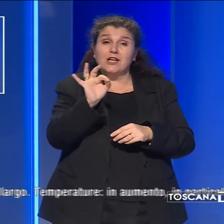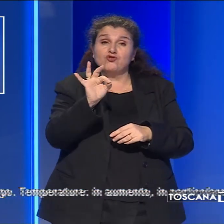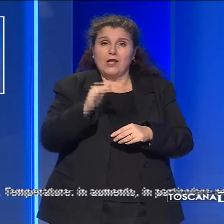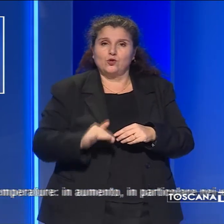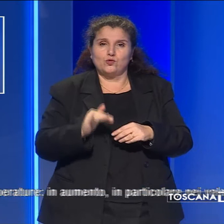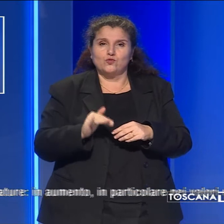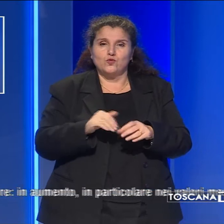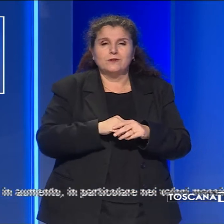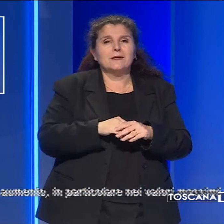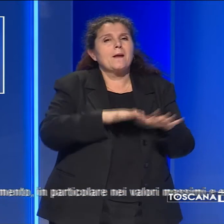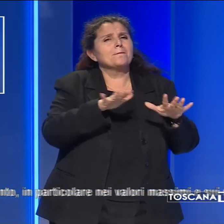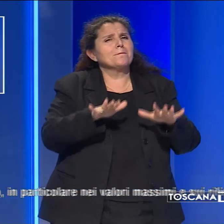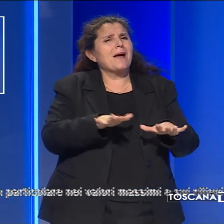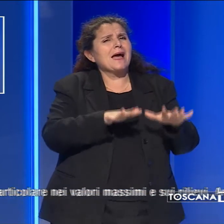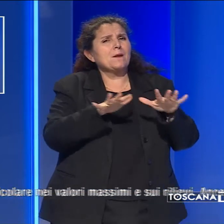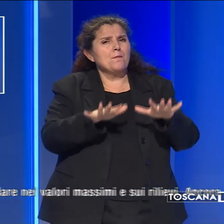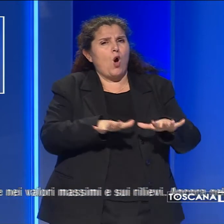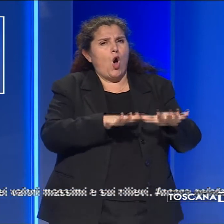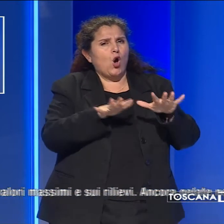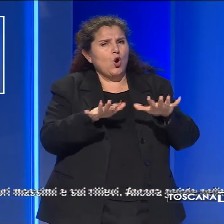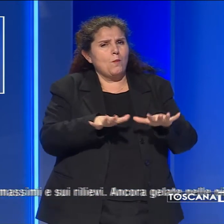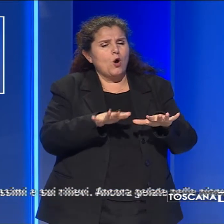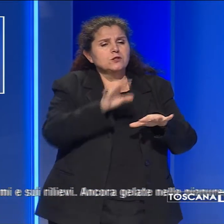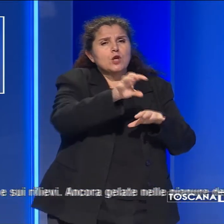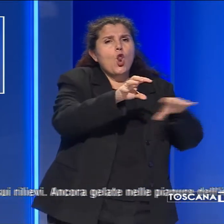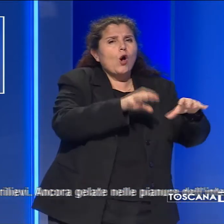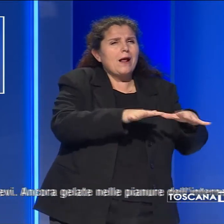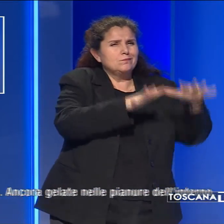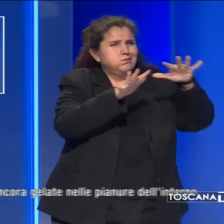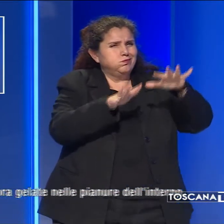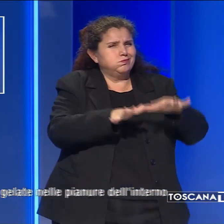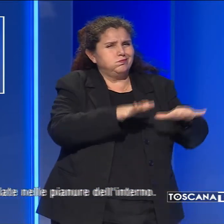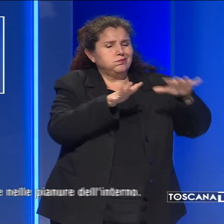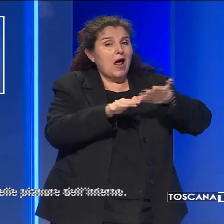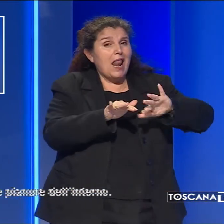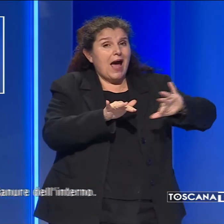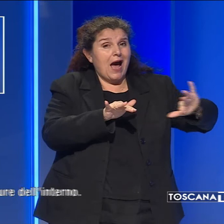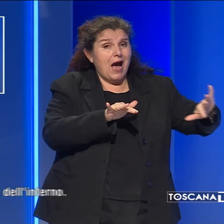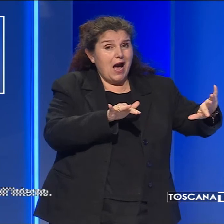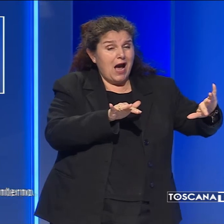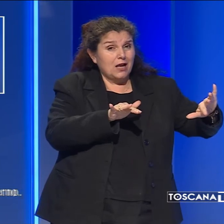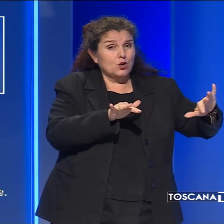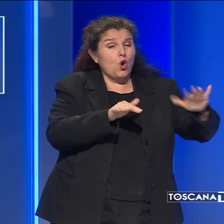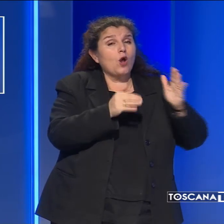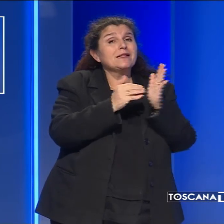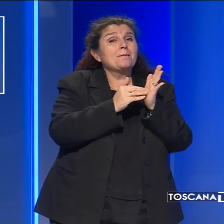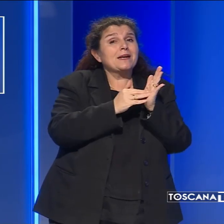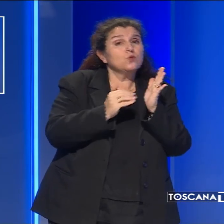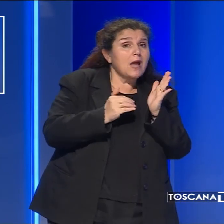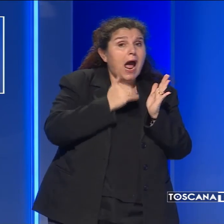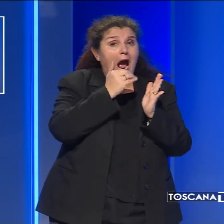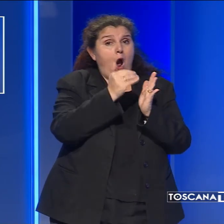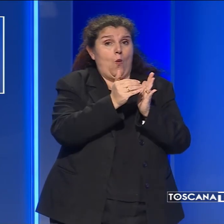I mari poco mossi o localmente mossi a largo. Temperature in aumento,